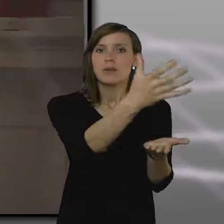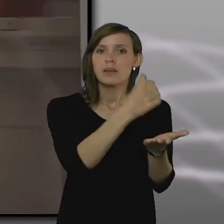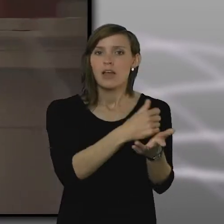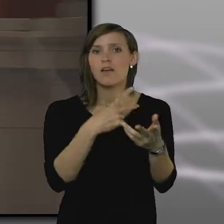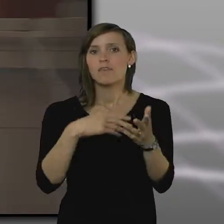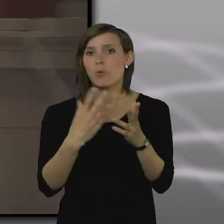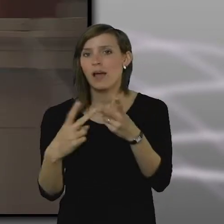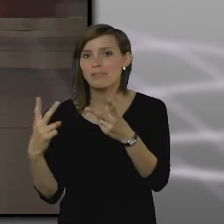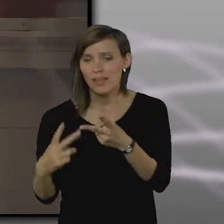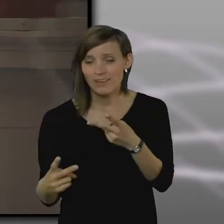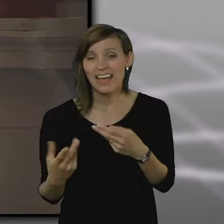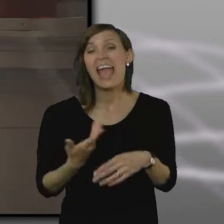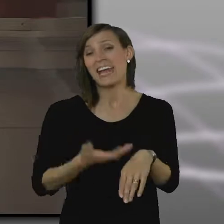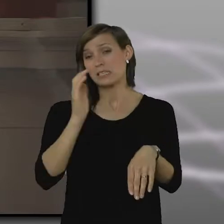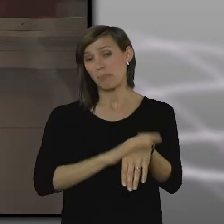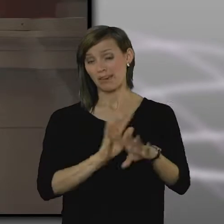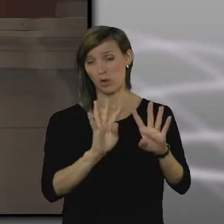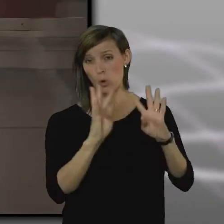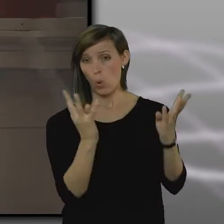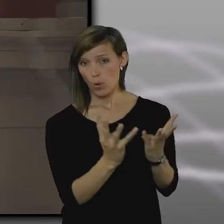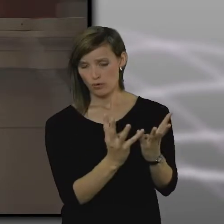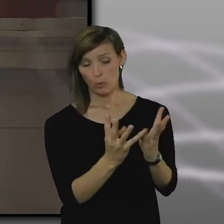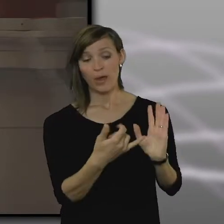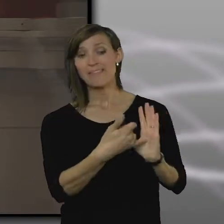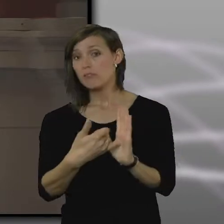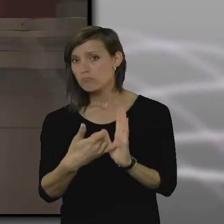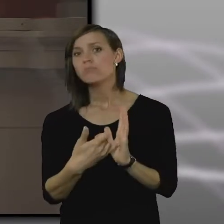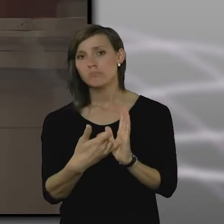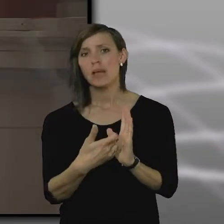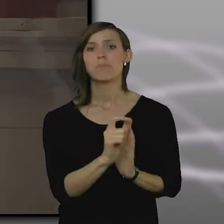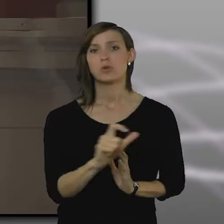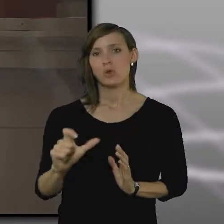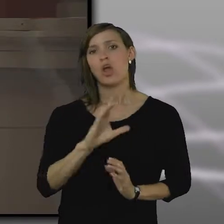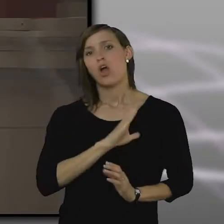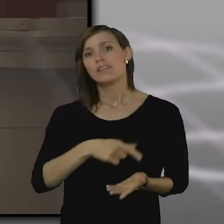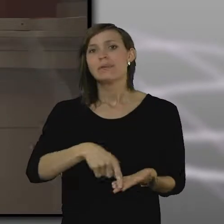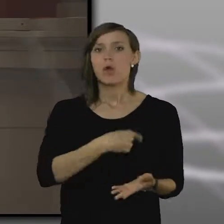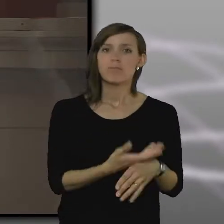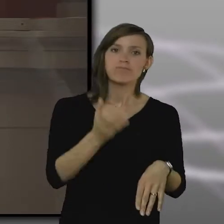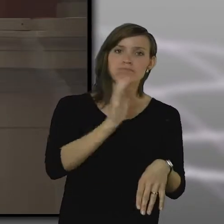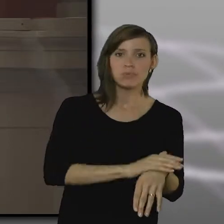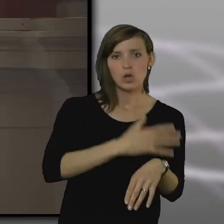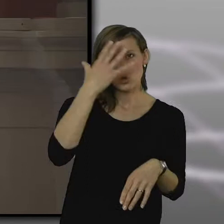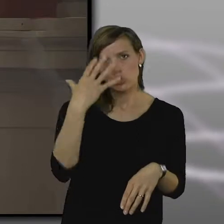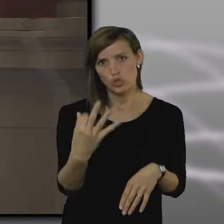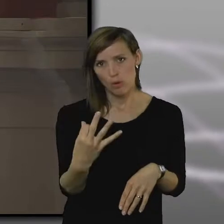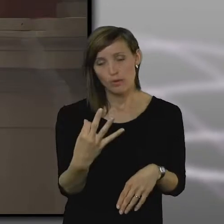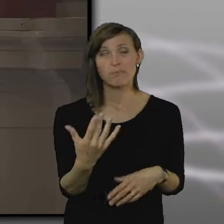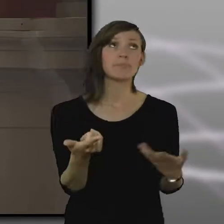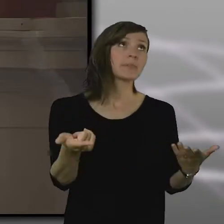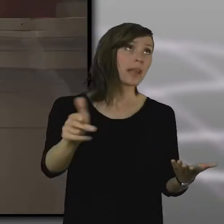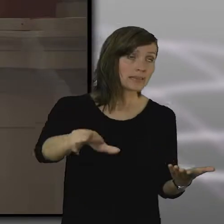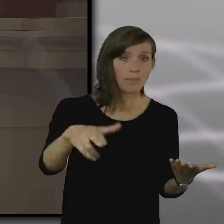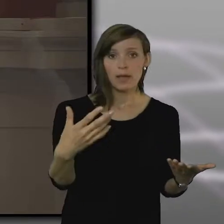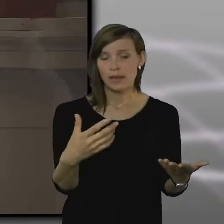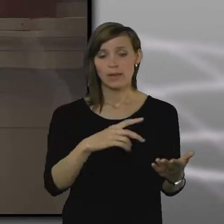expertråd av personer med olika typer av specialkunskaper som vi behöver i vår utvärdering. Det kan vara människor med